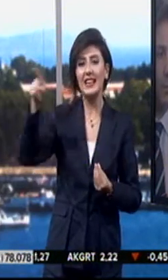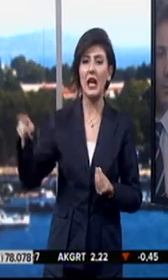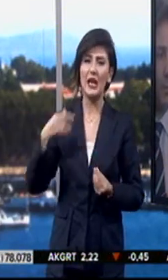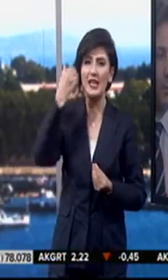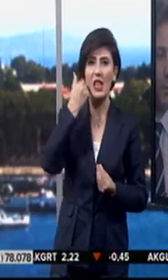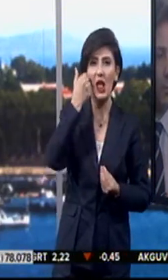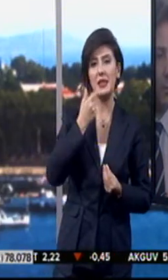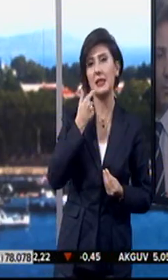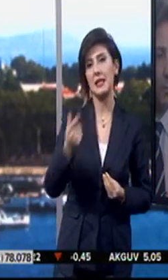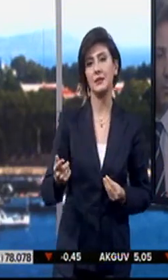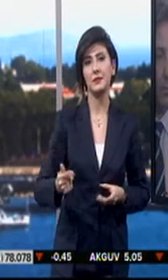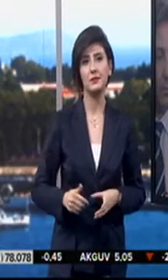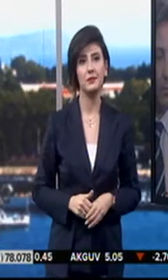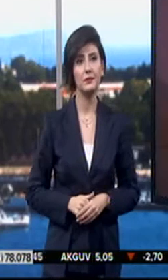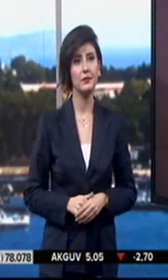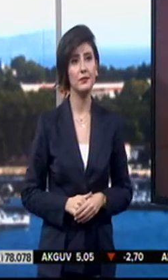yalanladı.